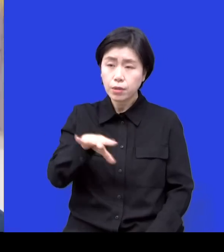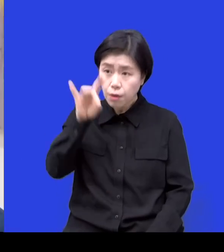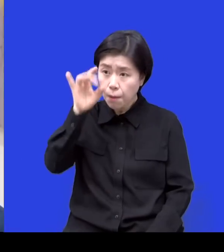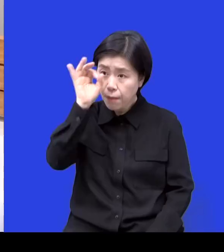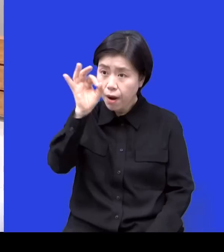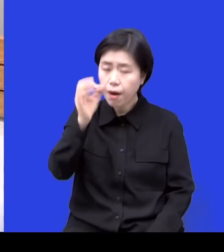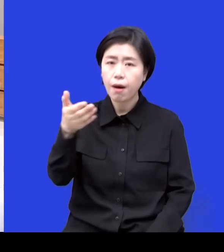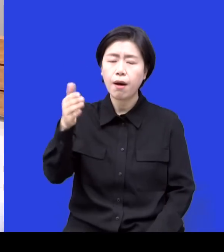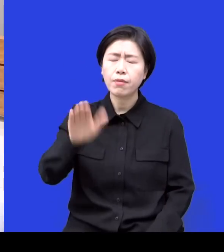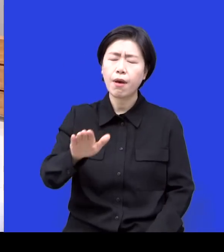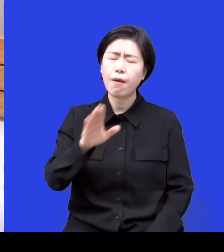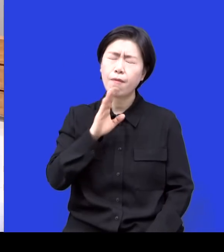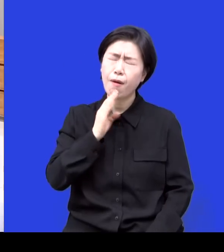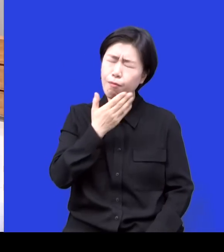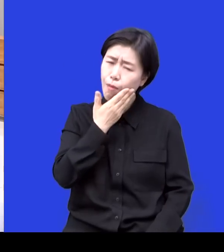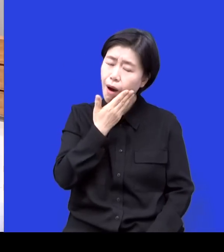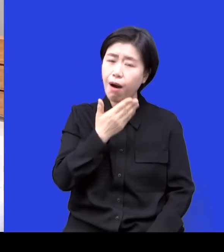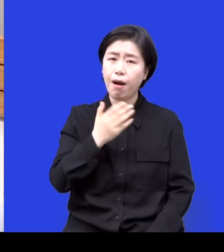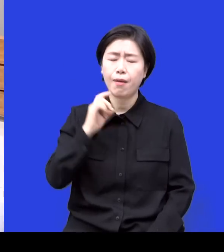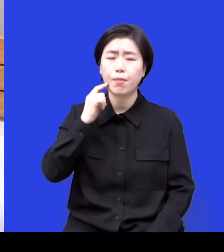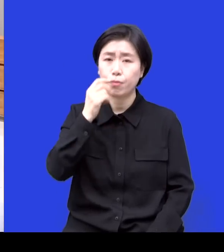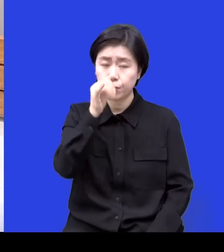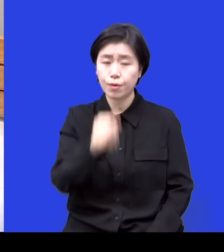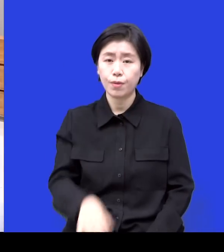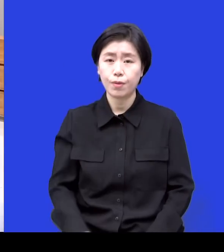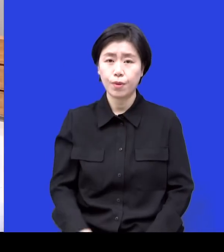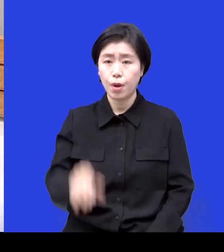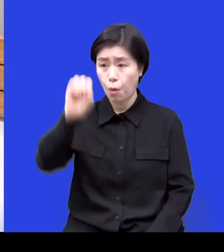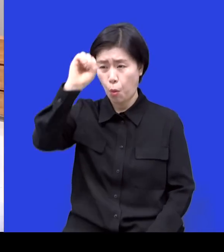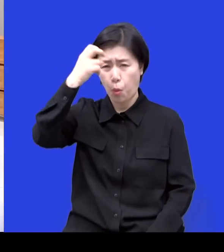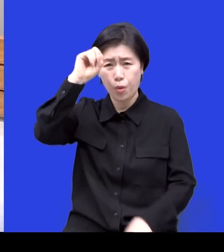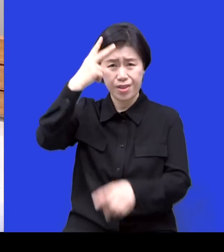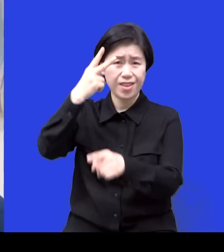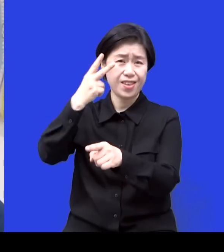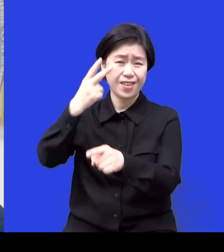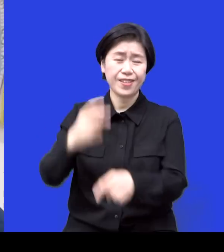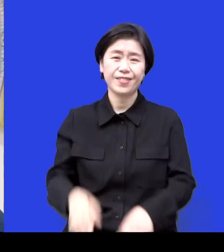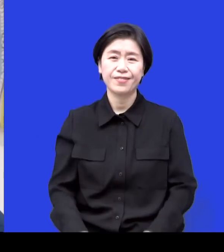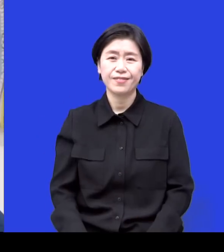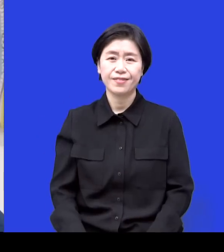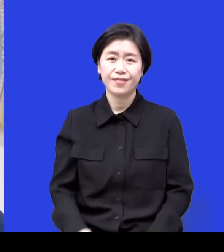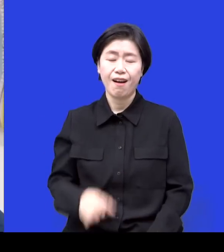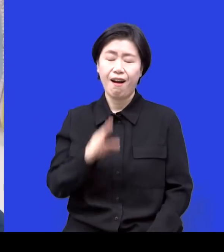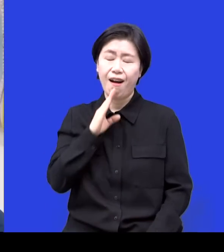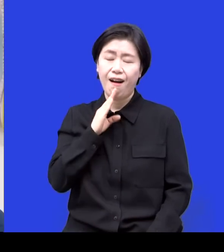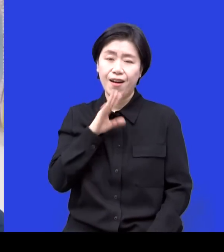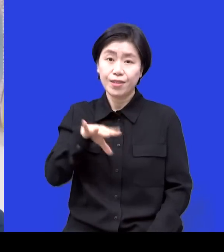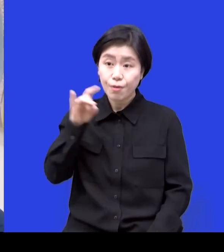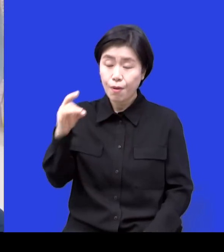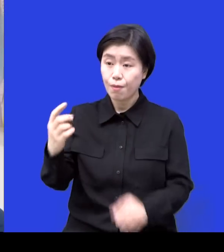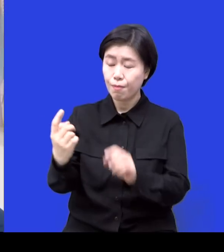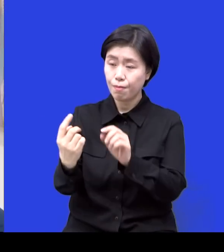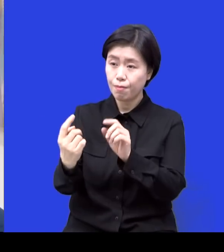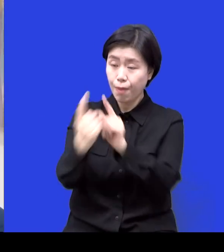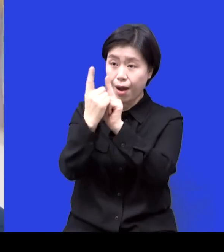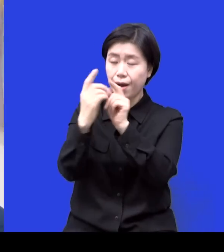예쁜 거예요. 몇 살쯤 됐는데요? 고등학생고요. 2학년. 제가 하트가 그냥 막 뿅뿅뿅뿅 나갔어요. 그래서